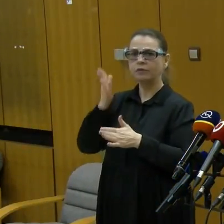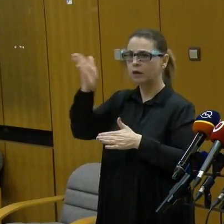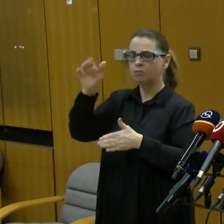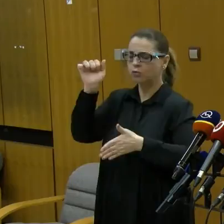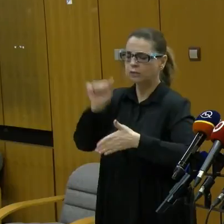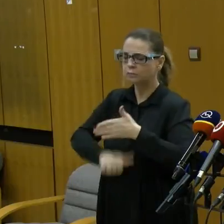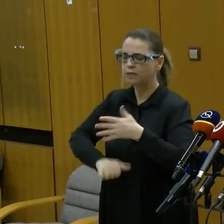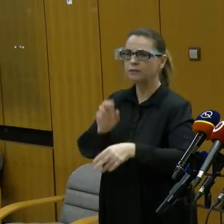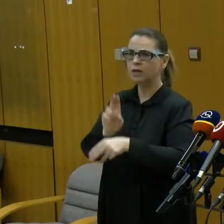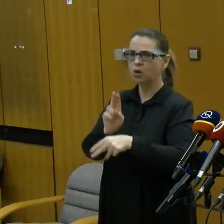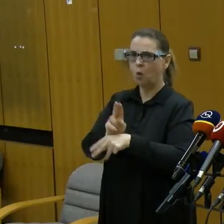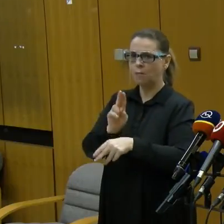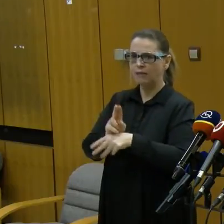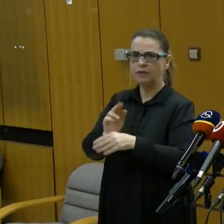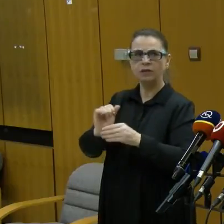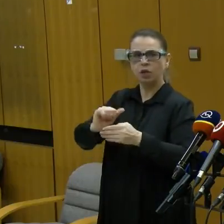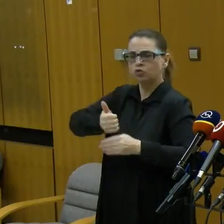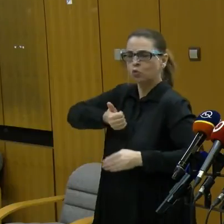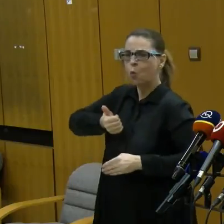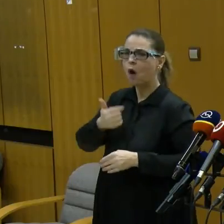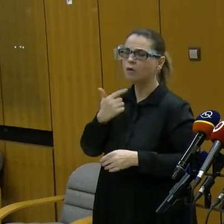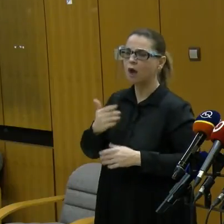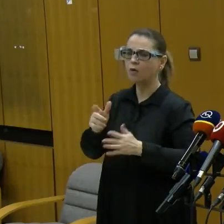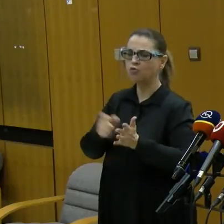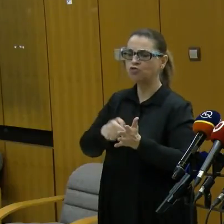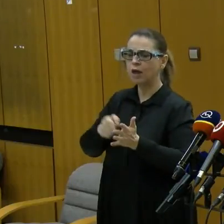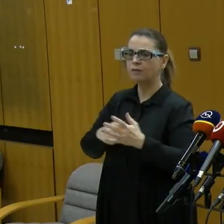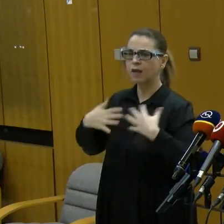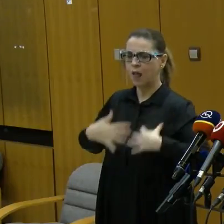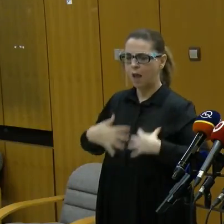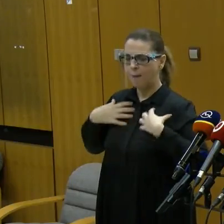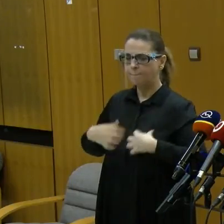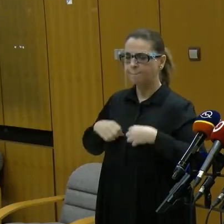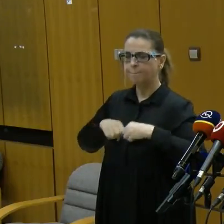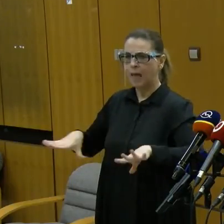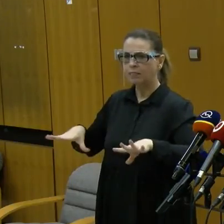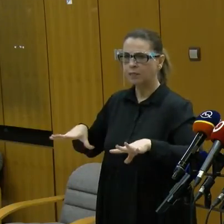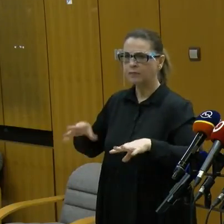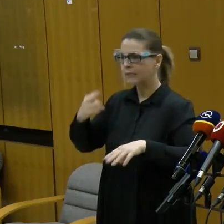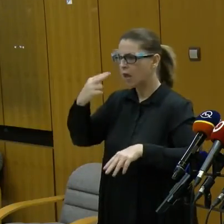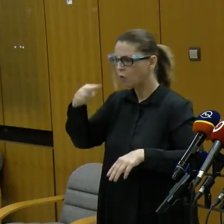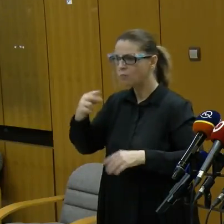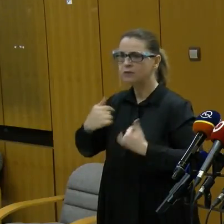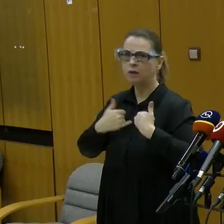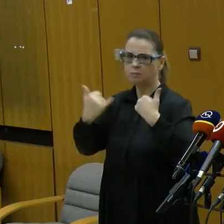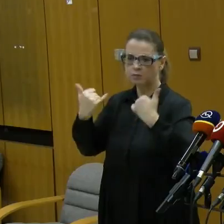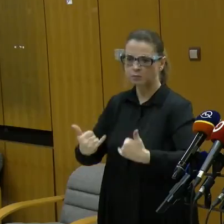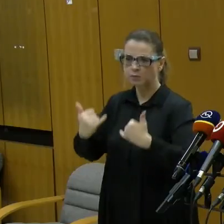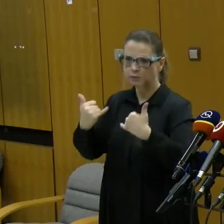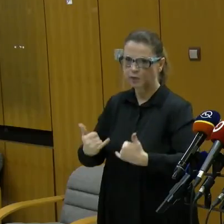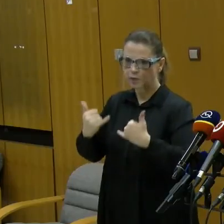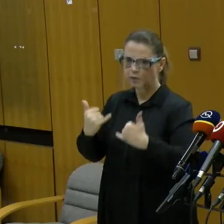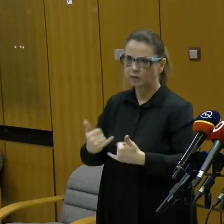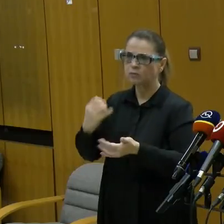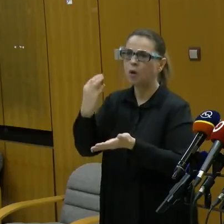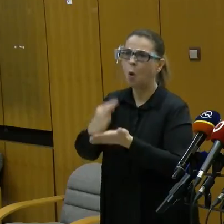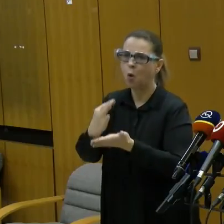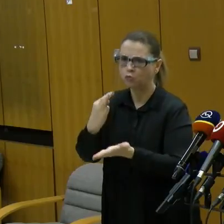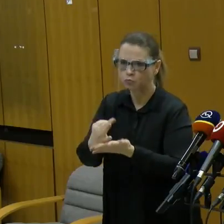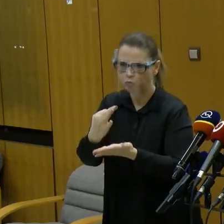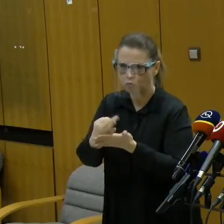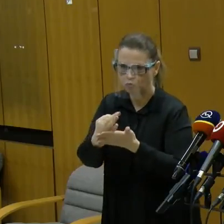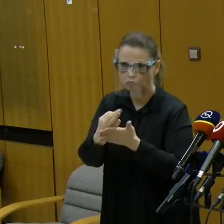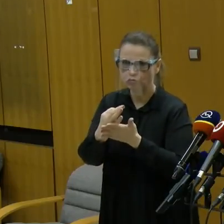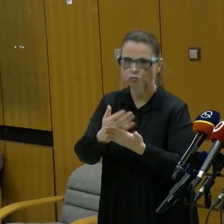sprísneniu opatrení skôr, ako žiadala pandemická komisia, ja by som chcel z tohto miesta naozaj odporúčiť